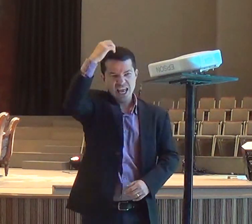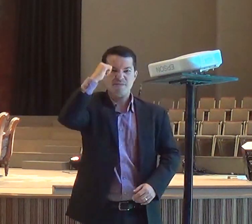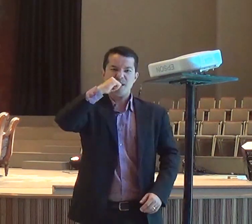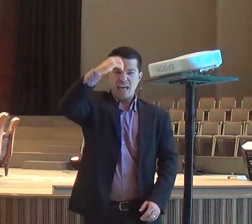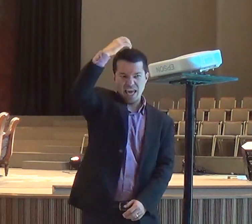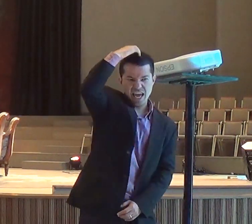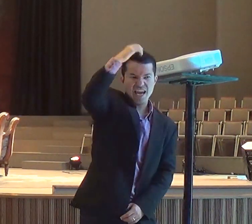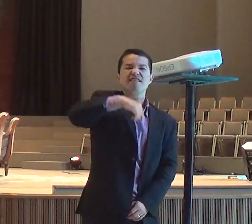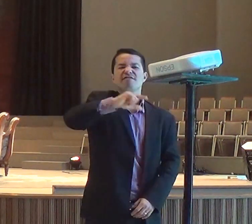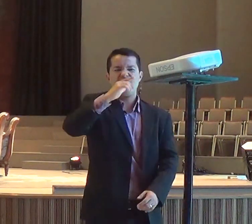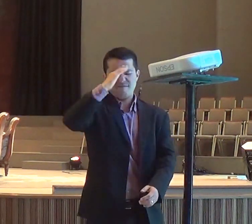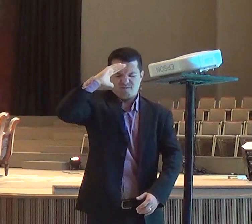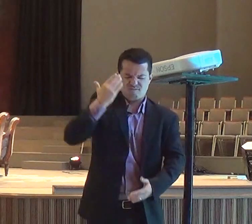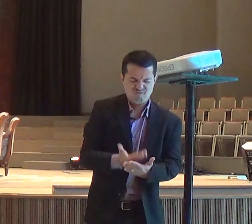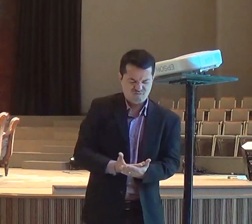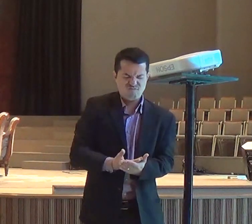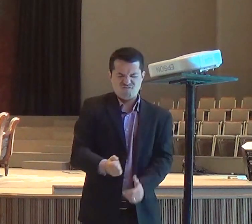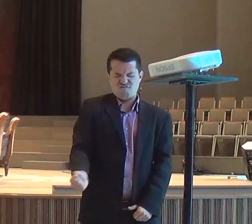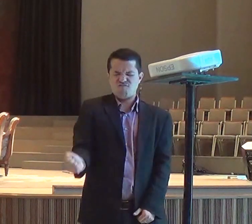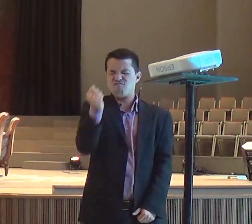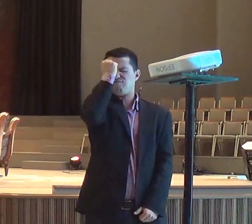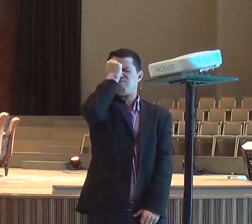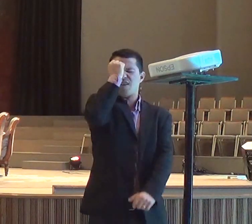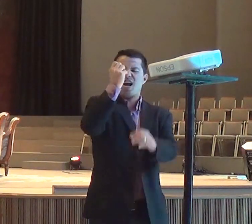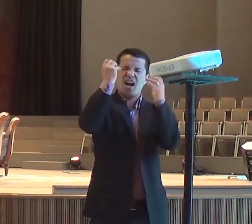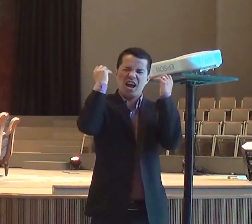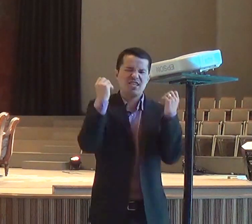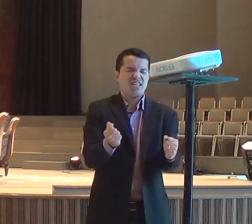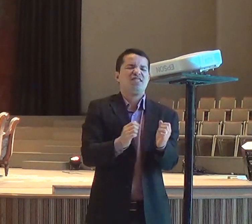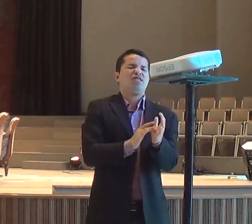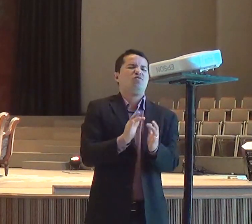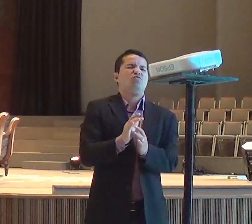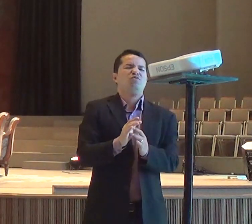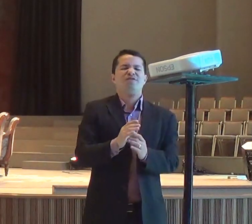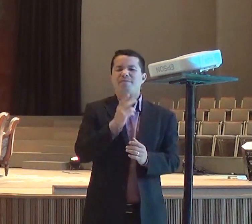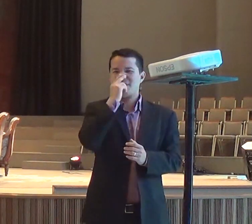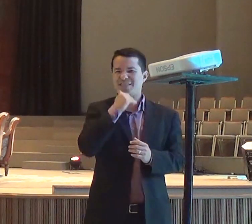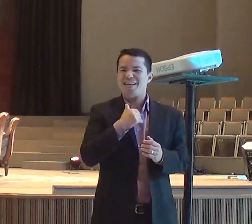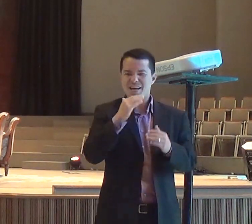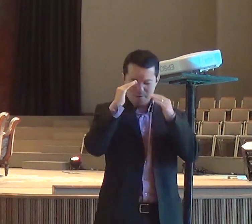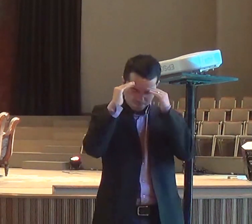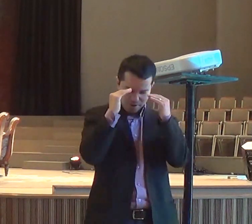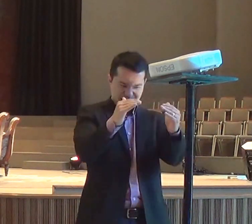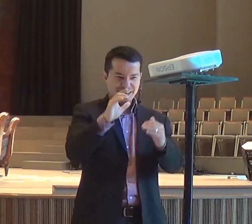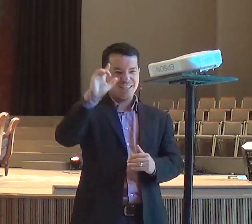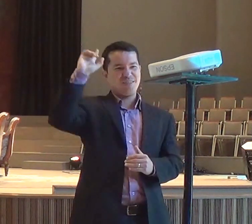e todo mundo, vai se converter, e o primeiro, a se converter, vai ser, Acabe e Jezabel,